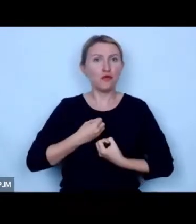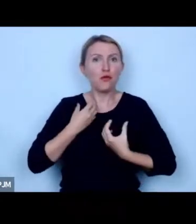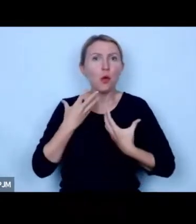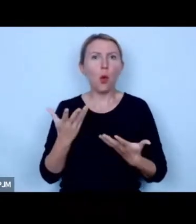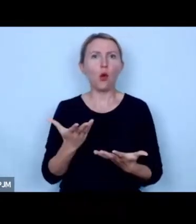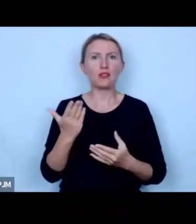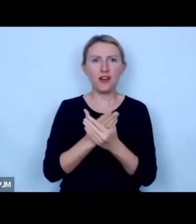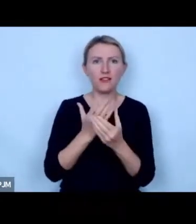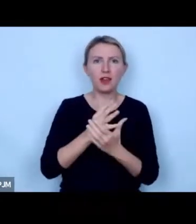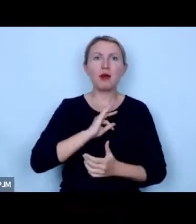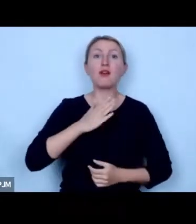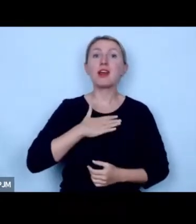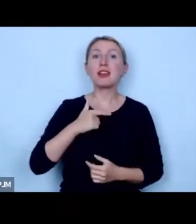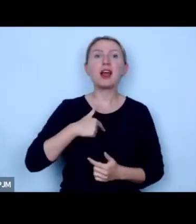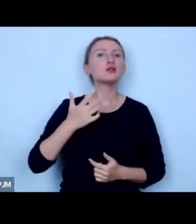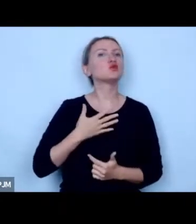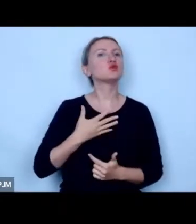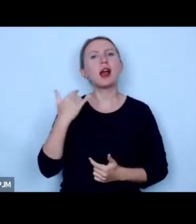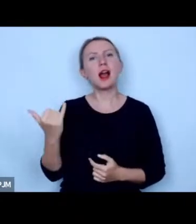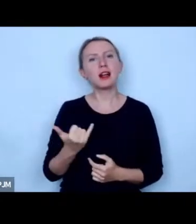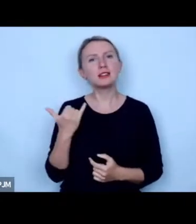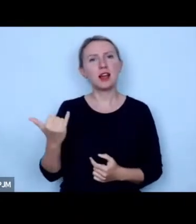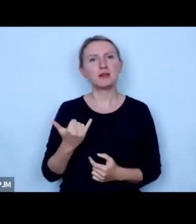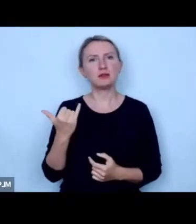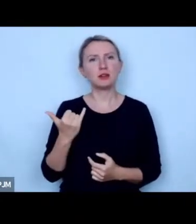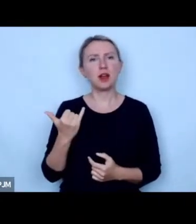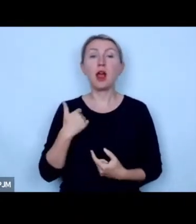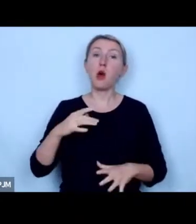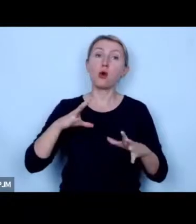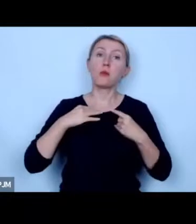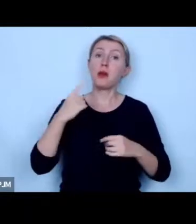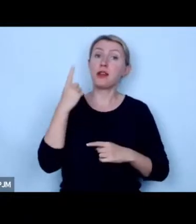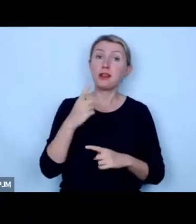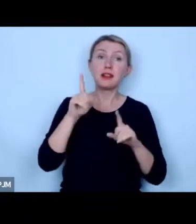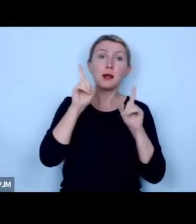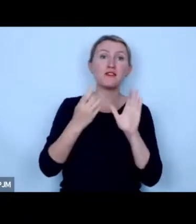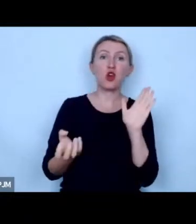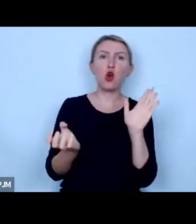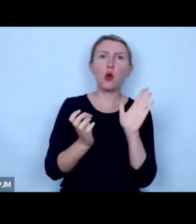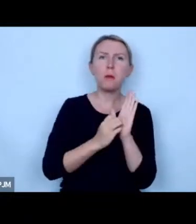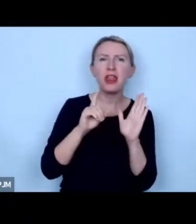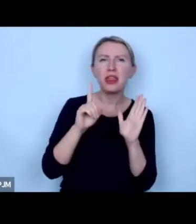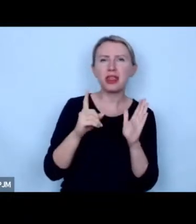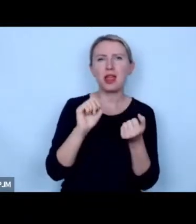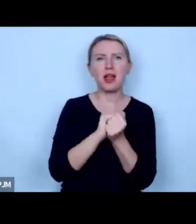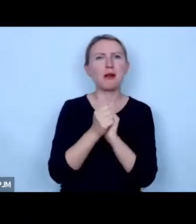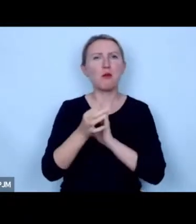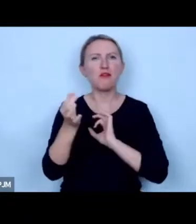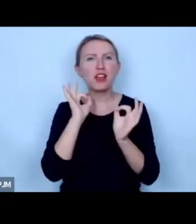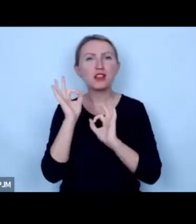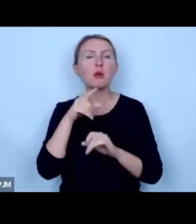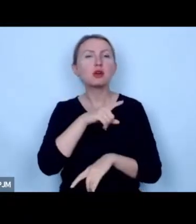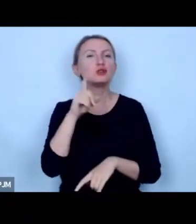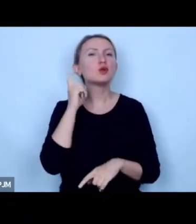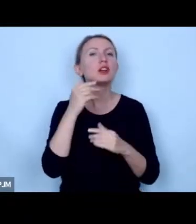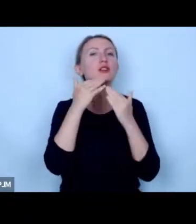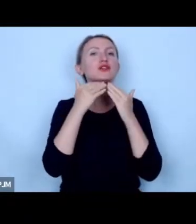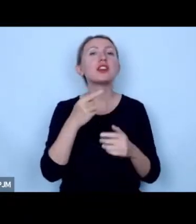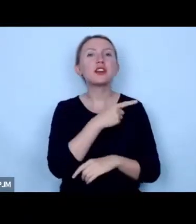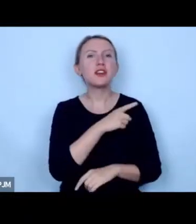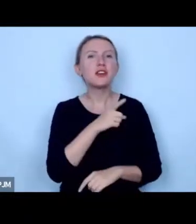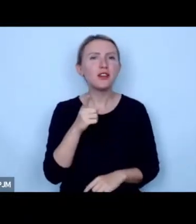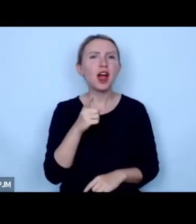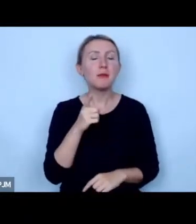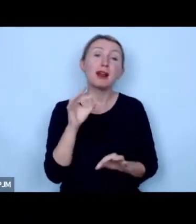przedsiębiorca że za każdym razem gdzie dostaję jeden pojedynczy naprawdę komentarz albo wiadomość że słuchajcie dzięki Wam albo